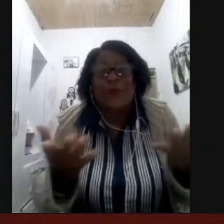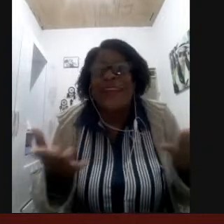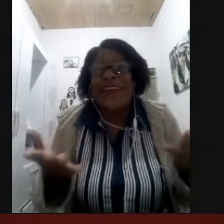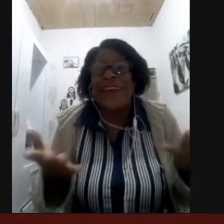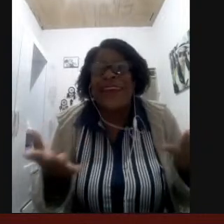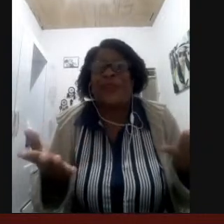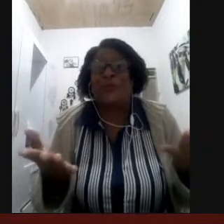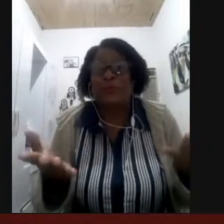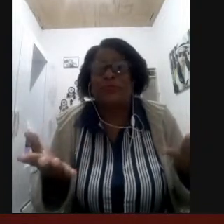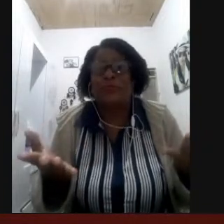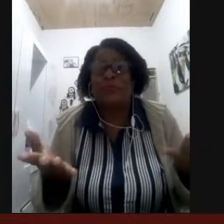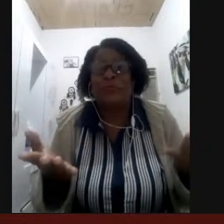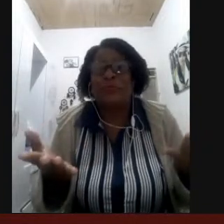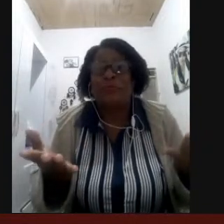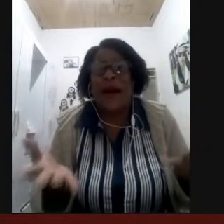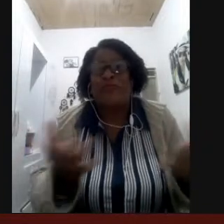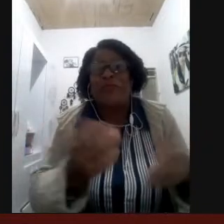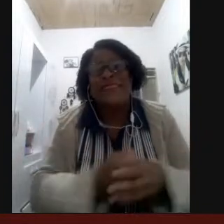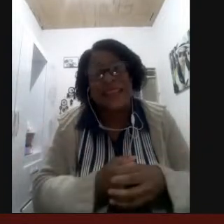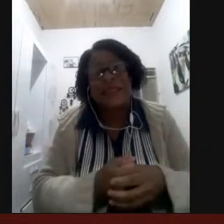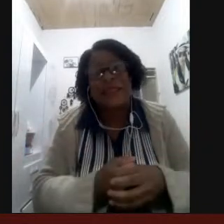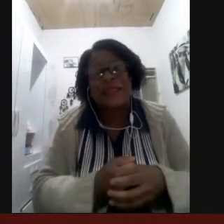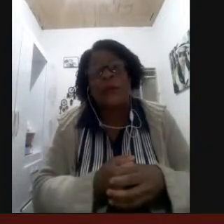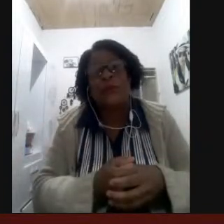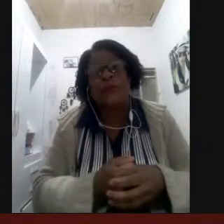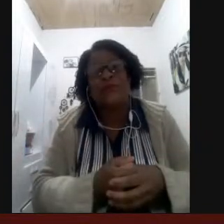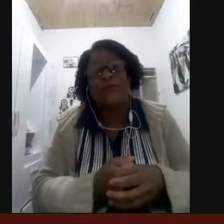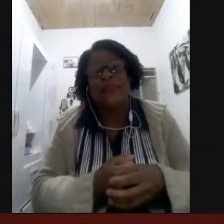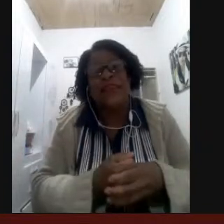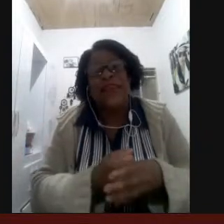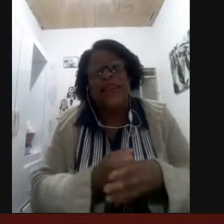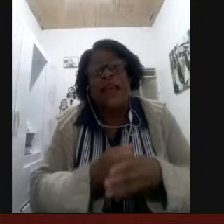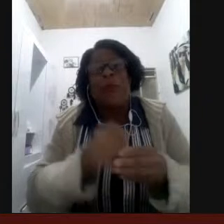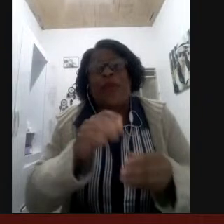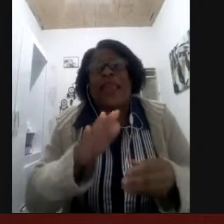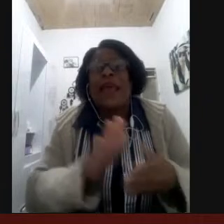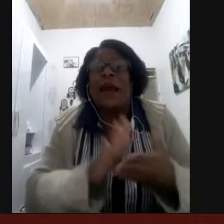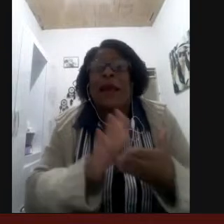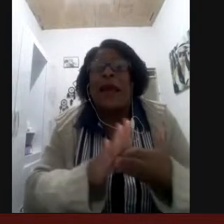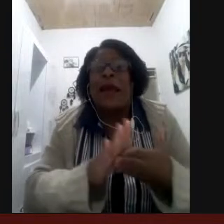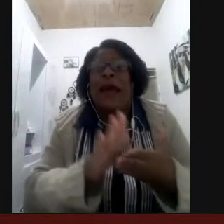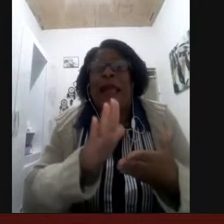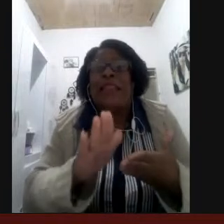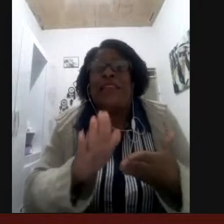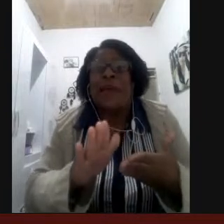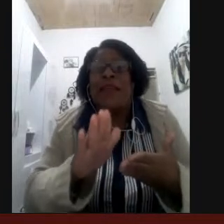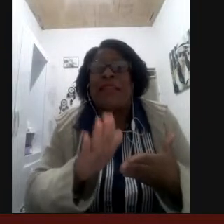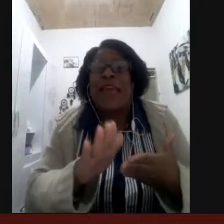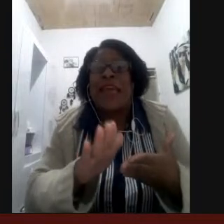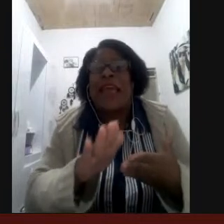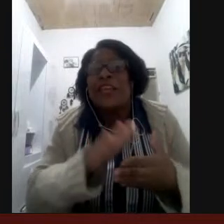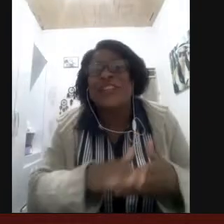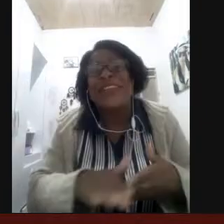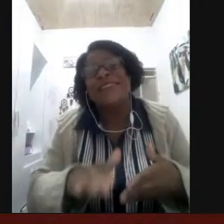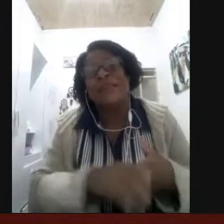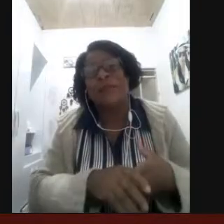alterado a alfabetização porque ele ele deveria aprender desde criancinha